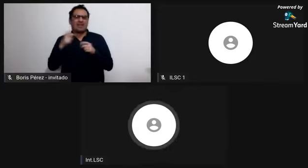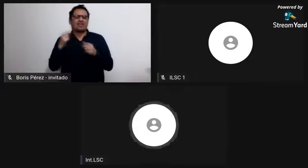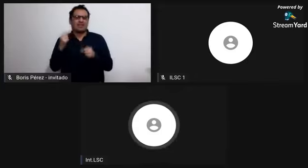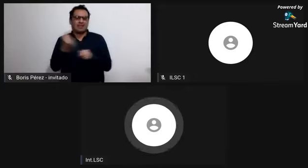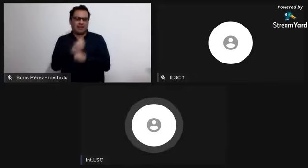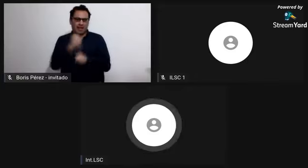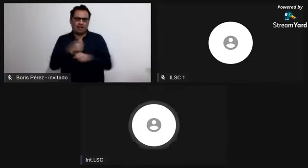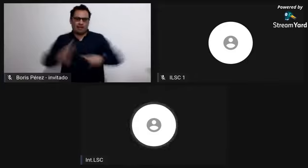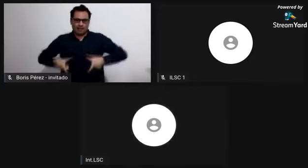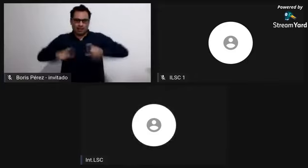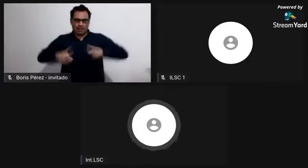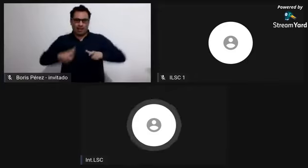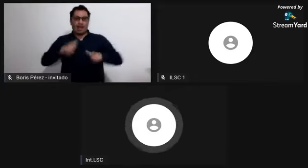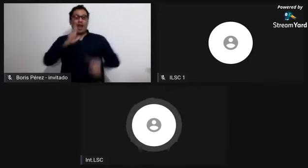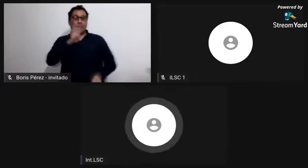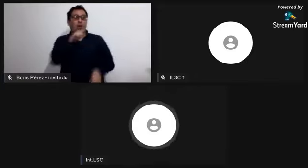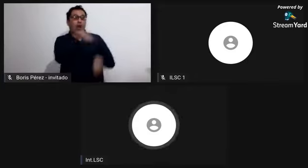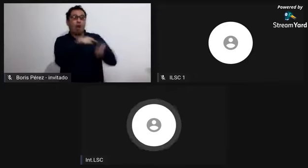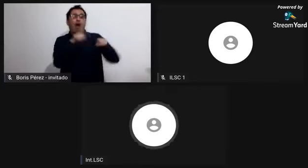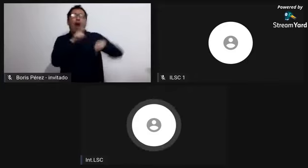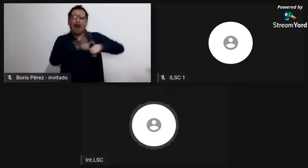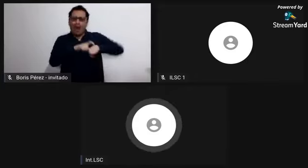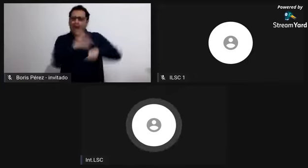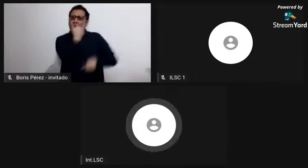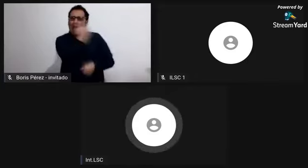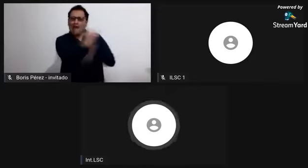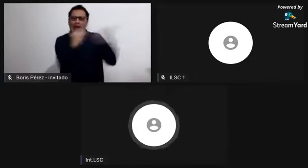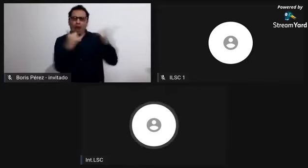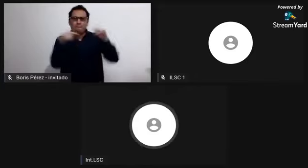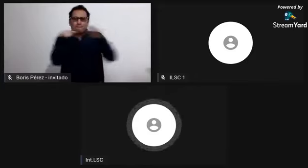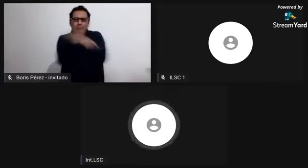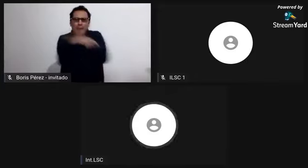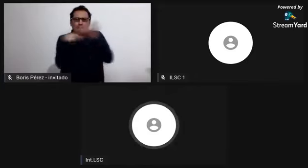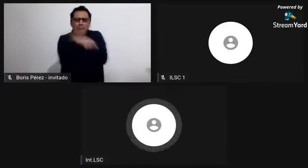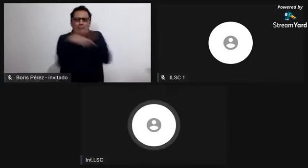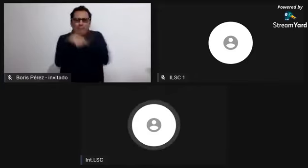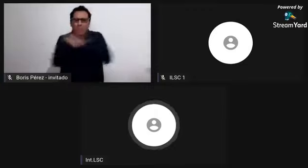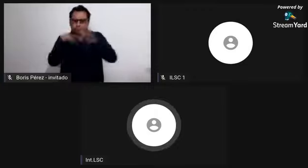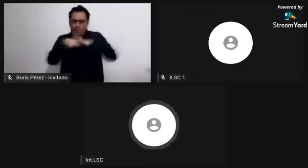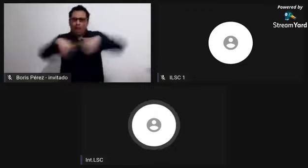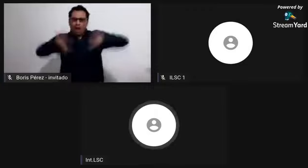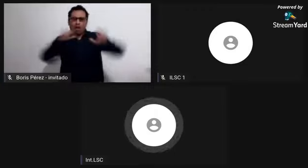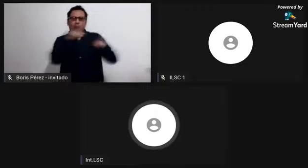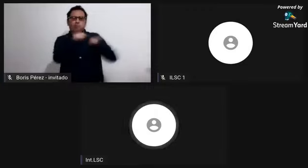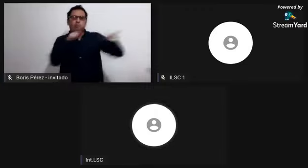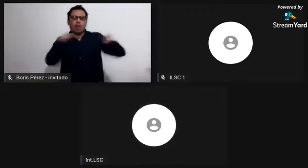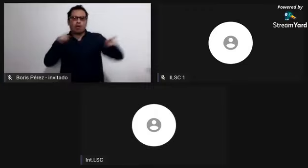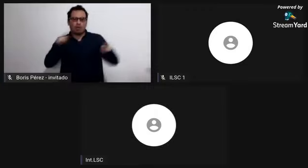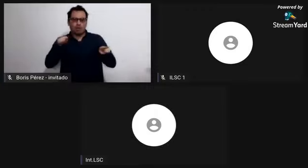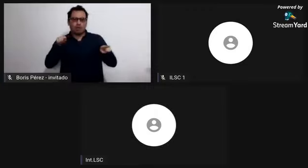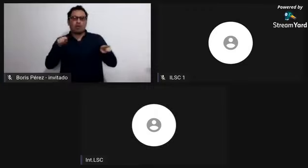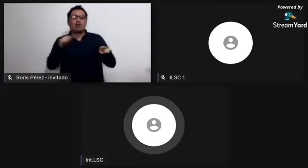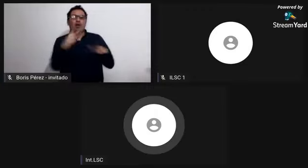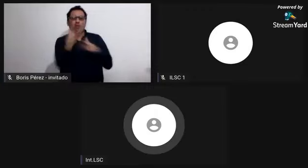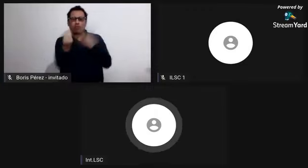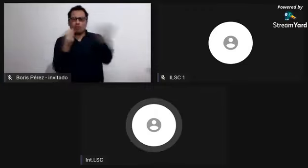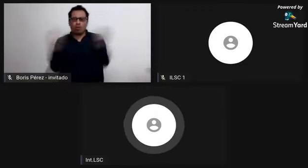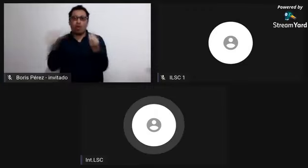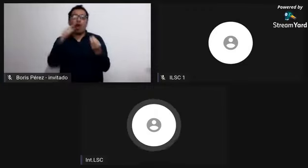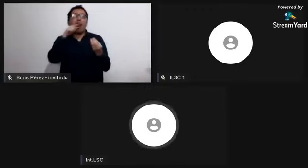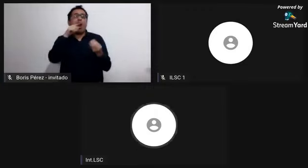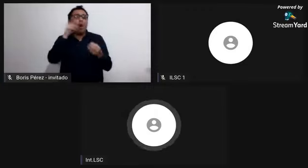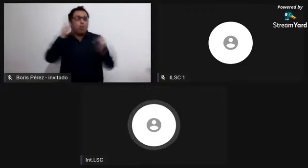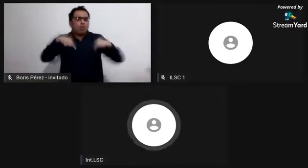hacían era organizarse en cuadrillas conformadas por ocho o nueve personas para